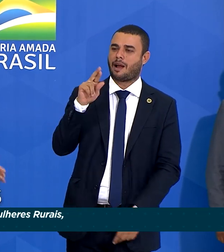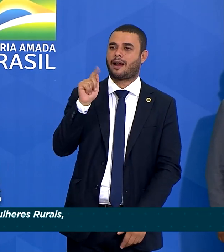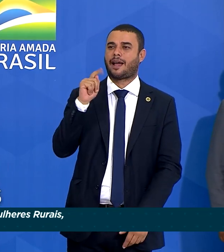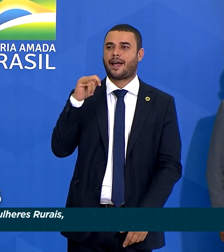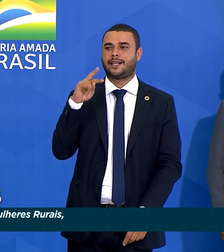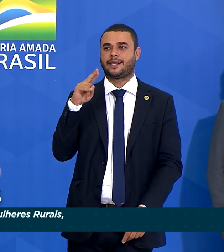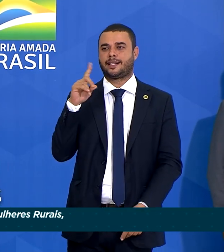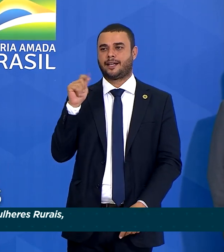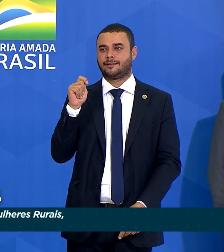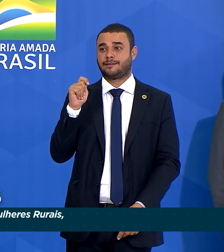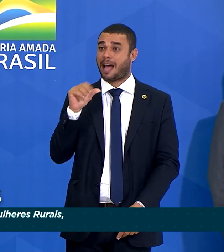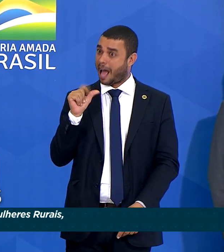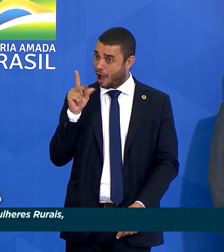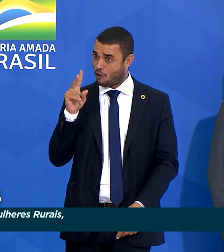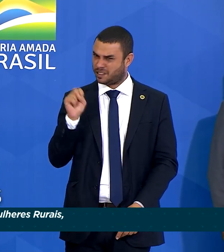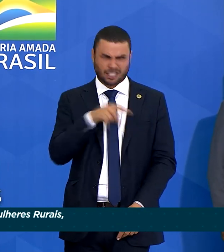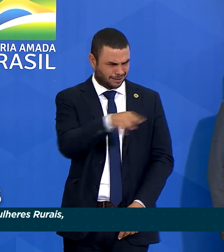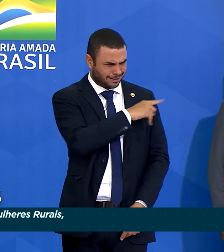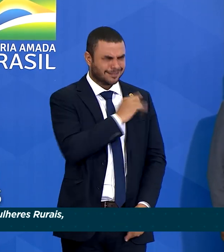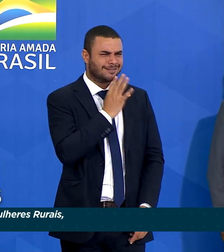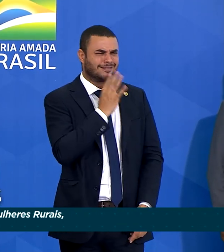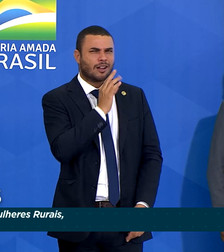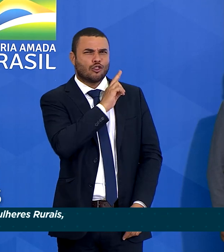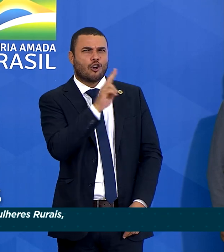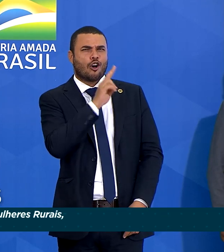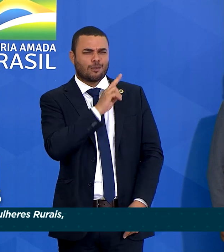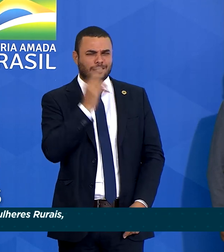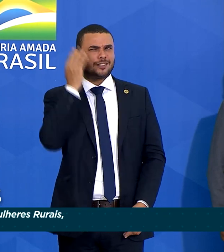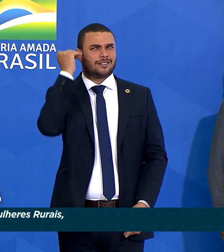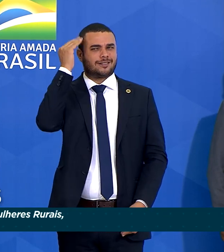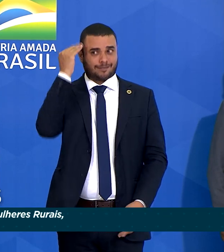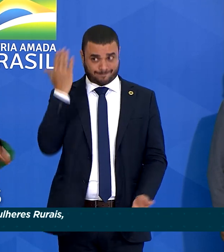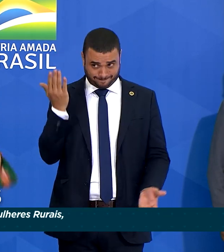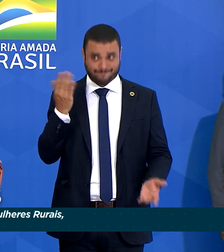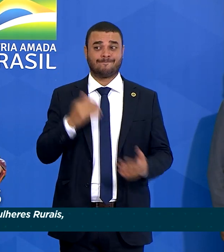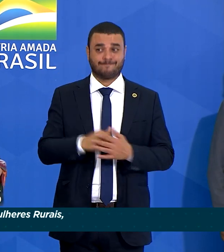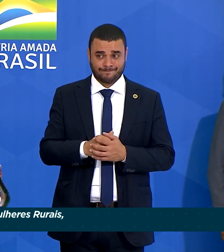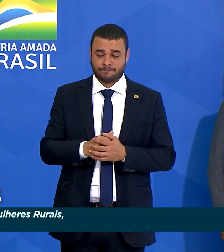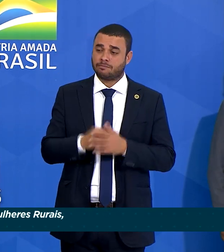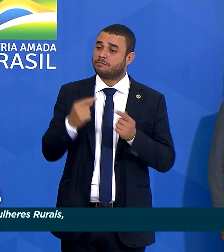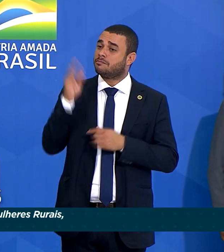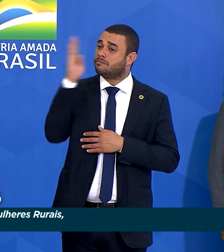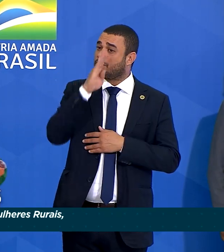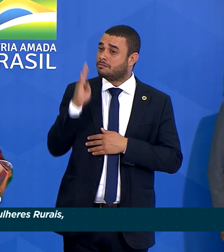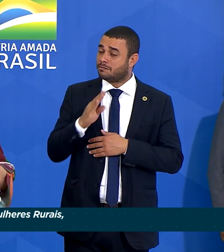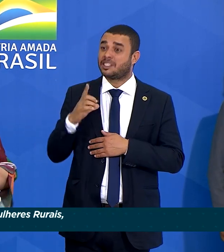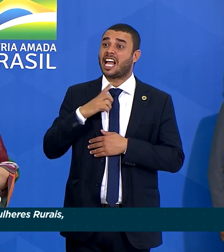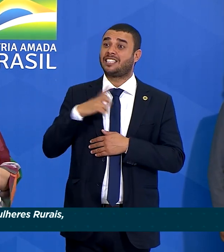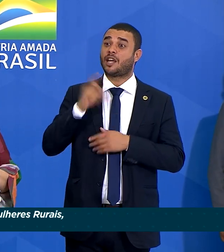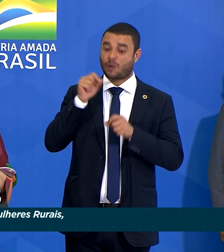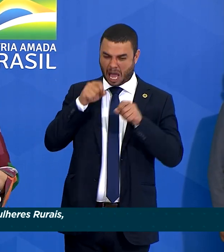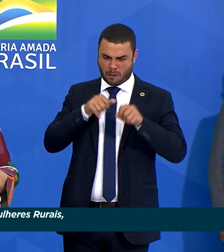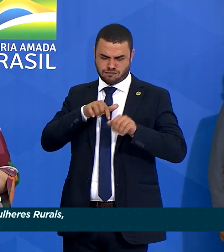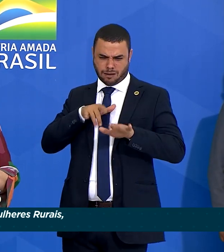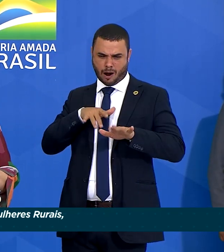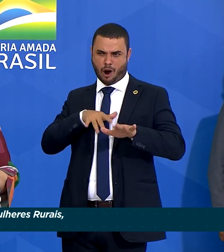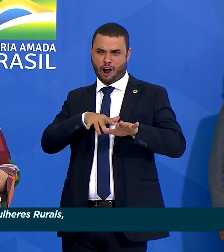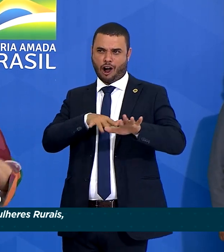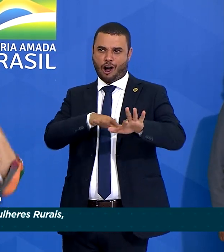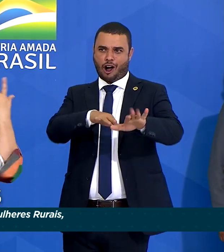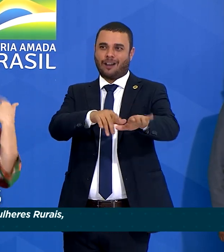Sim, Margarida Alves, que vocês já ouviram falar tanto dela. E que nós temos no Brasil, inclusive, a Marcha das Margaridas.